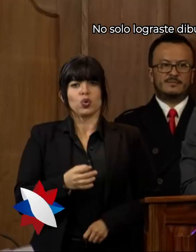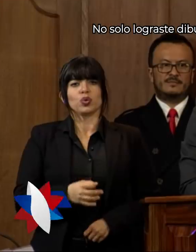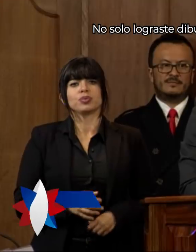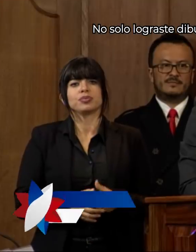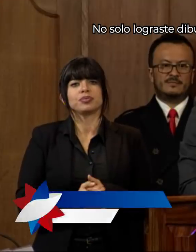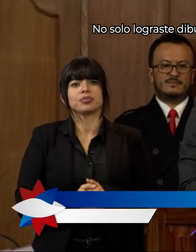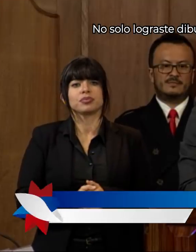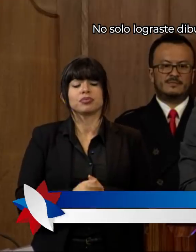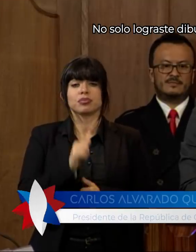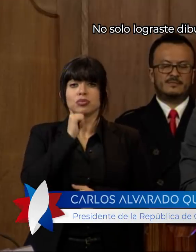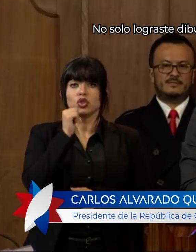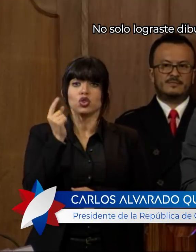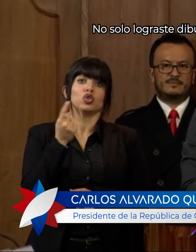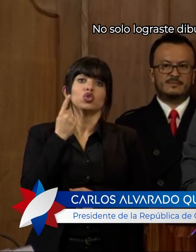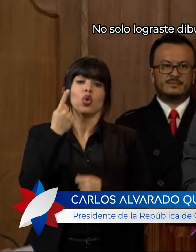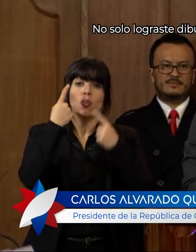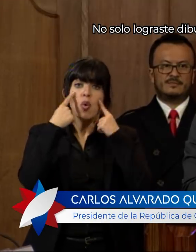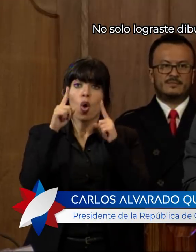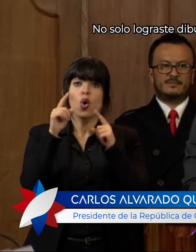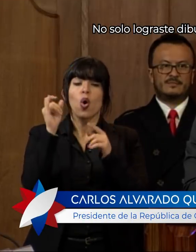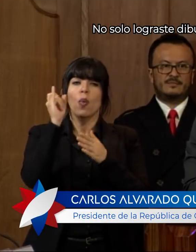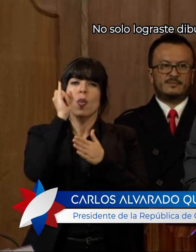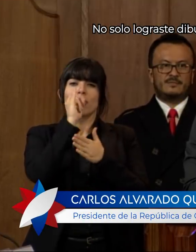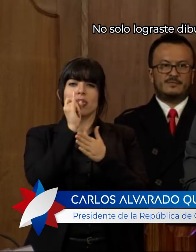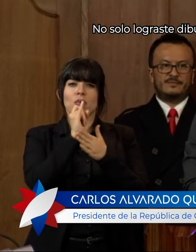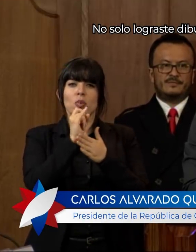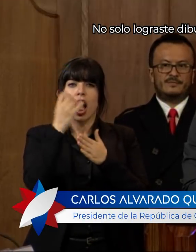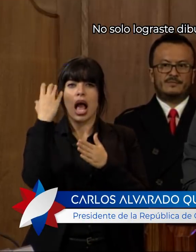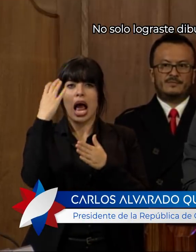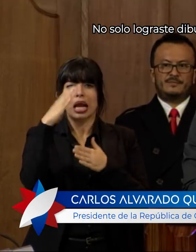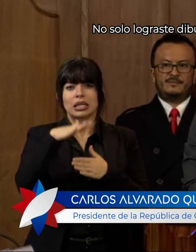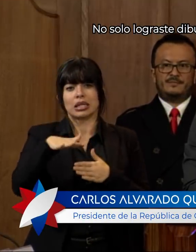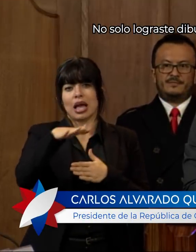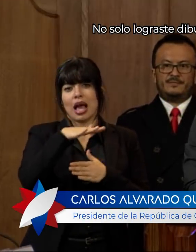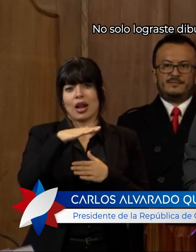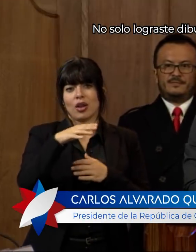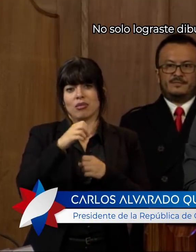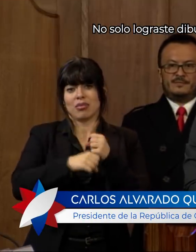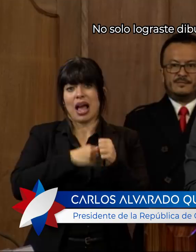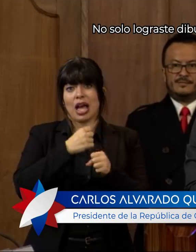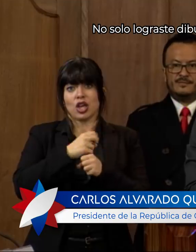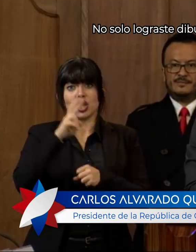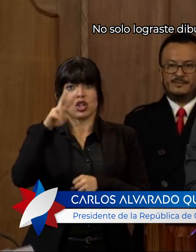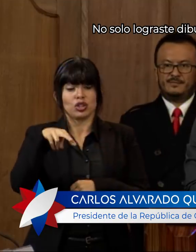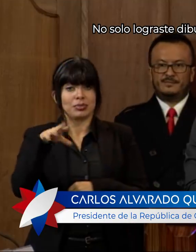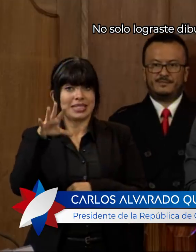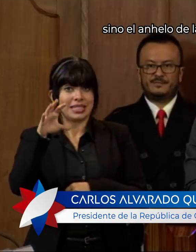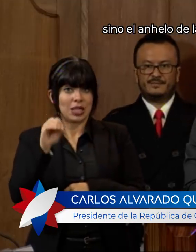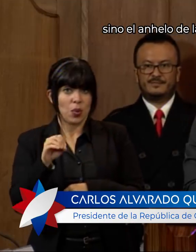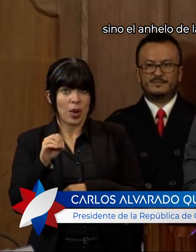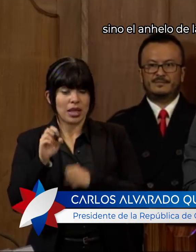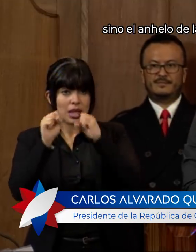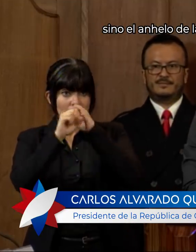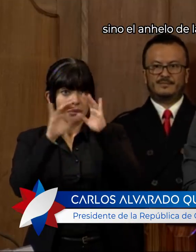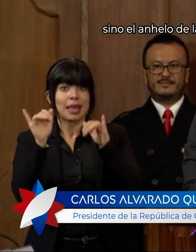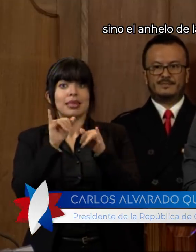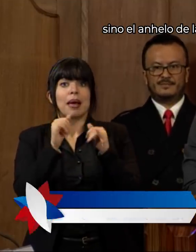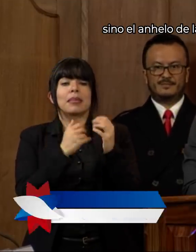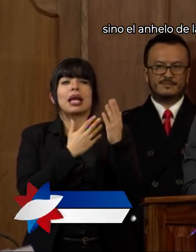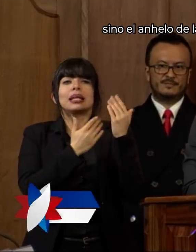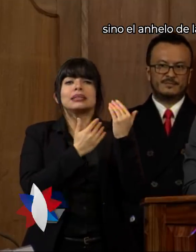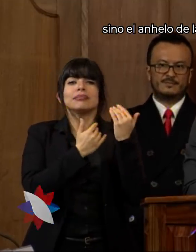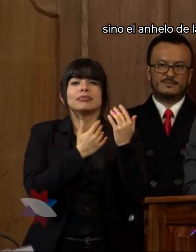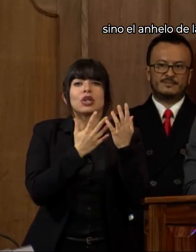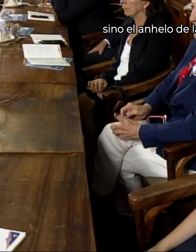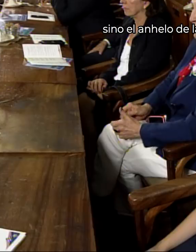No solo lograste dibujar el Cartago del 2050, sino el anhelo de la